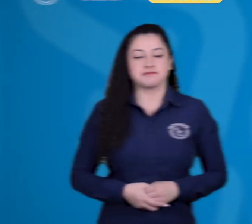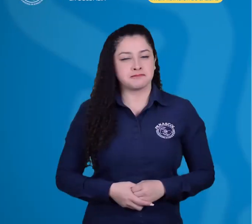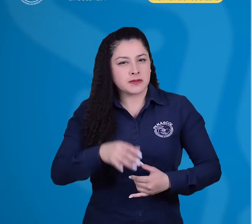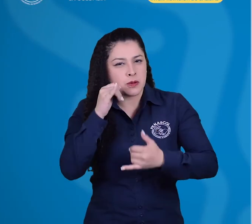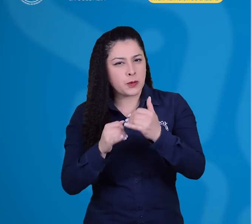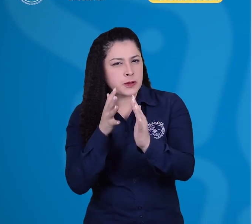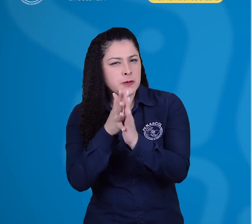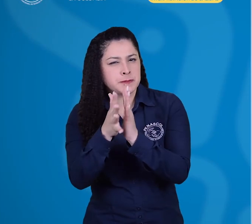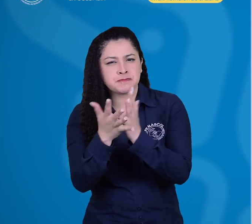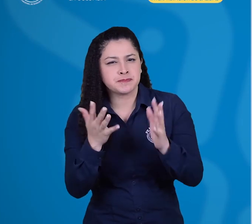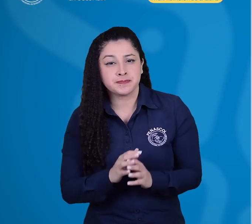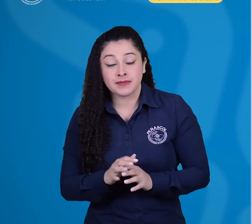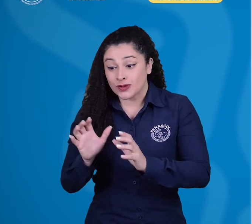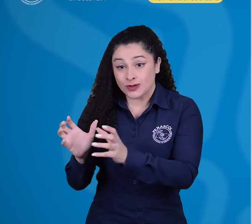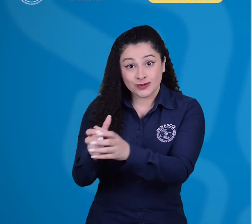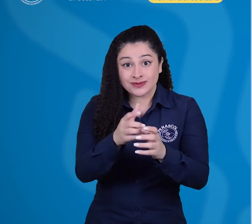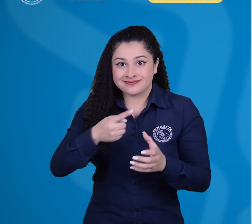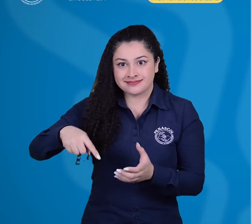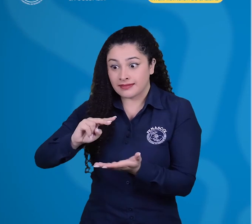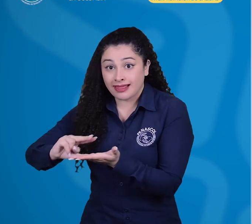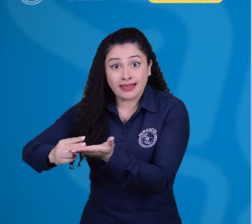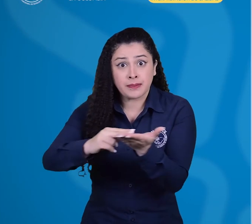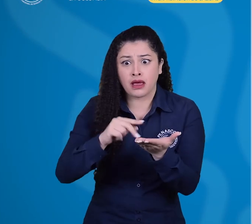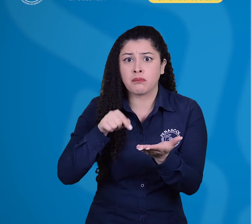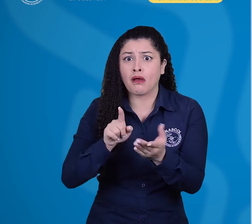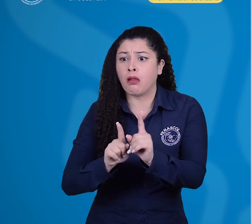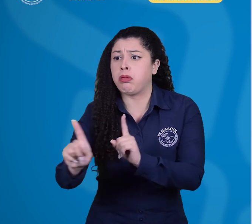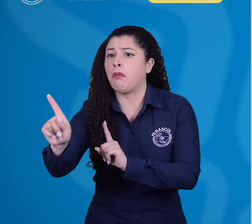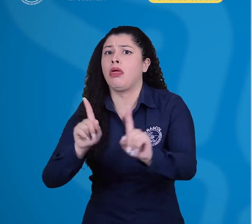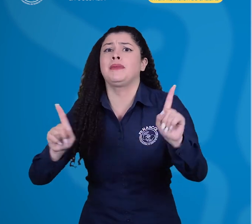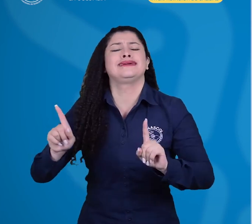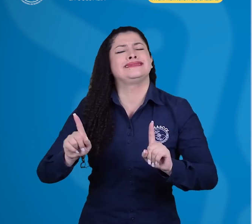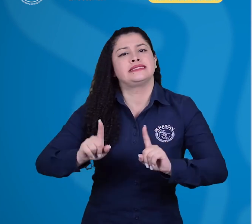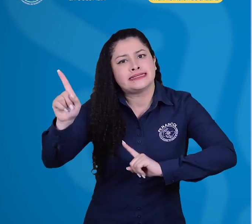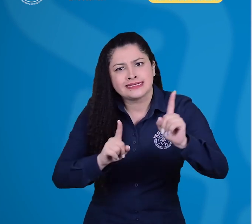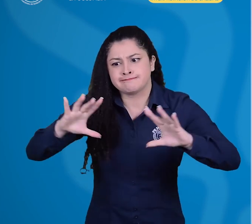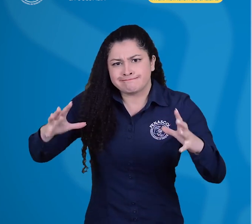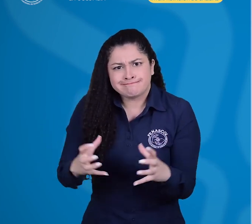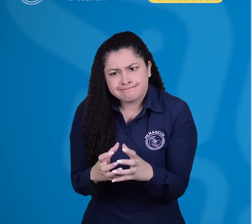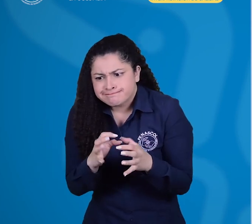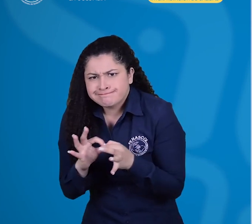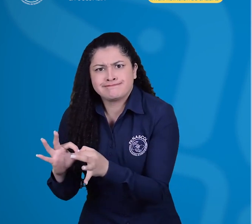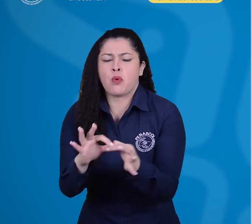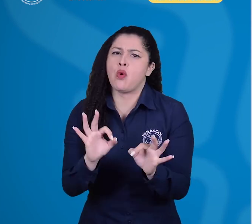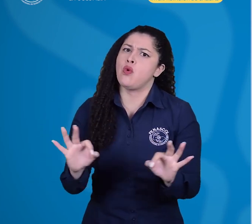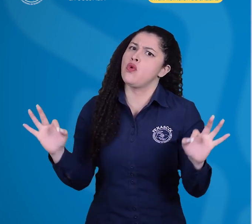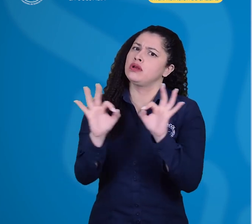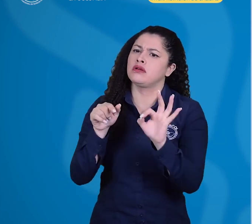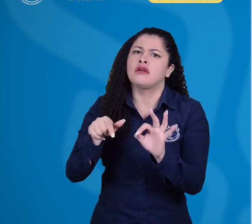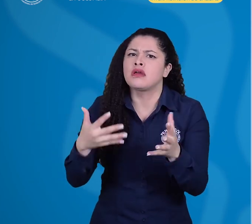De otro lado, el movimiento asociativo de intérpretes es importante que aúnen esfuerzos para